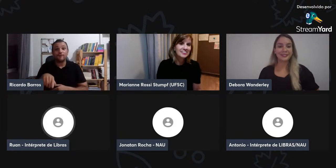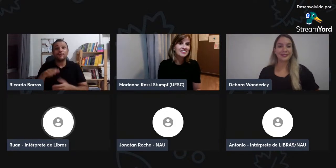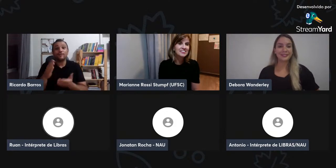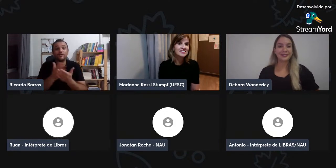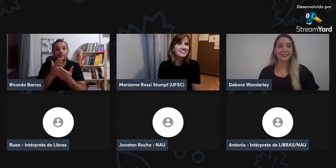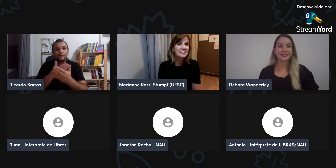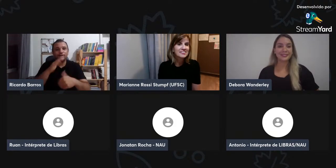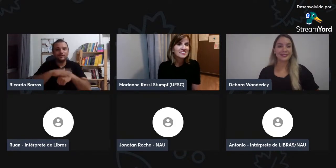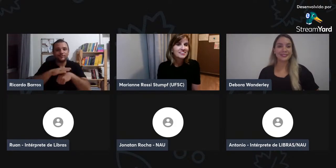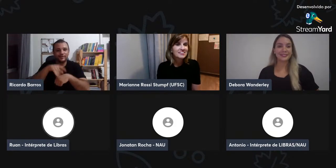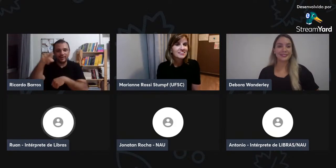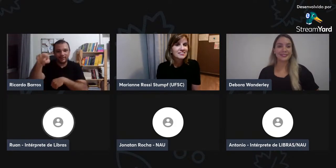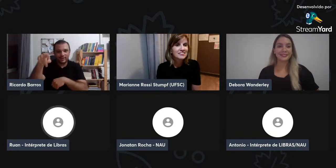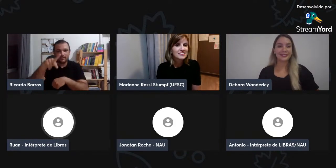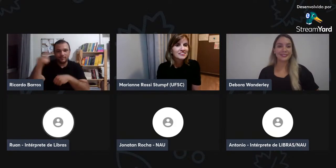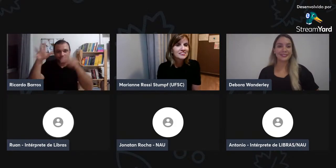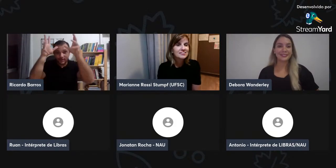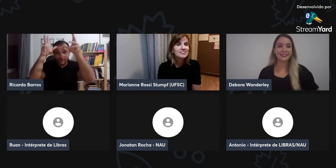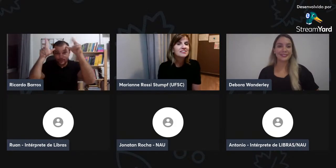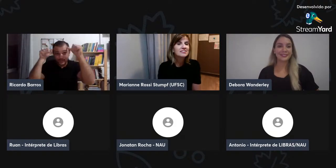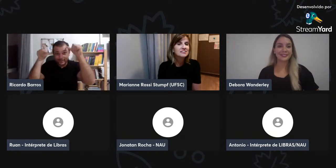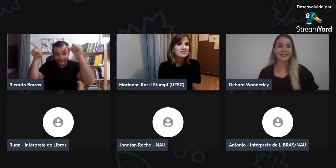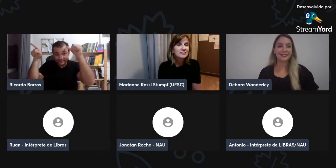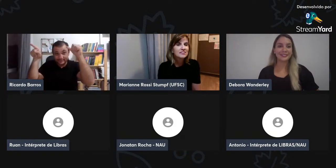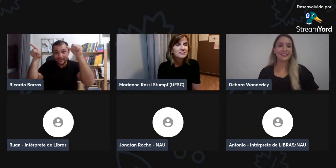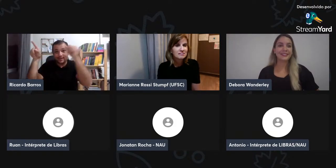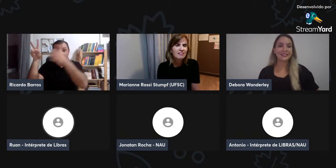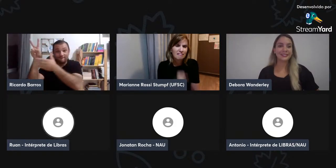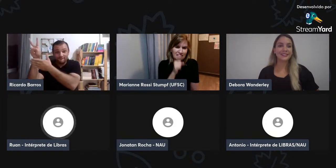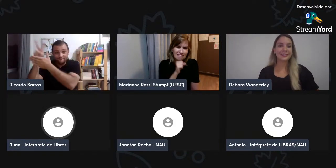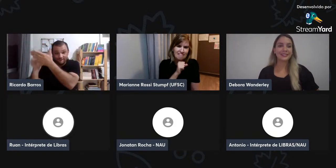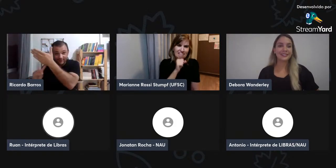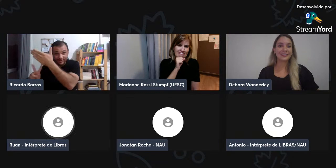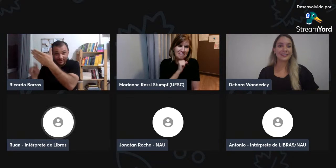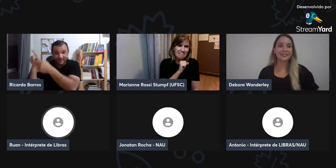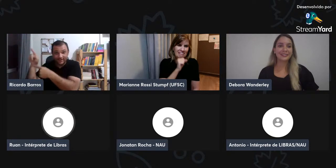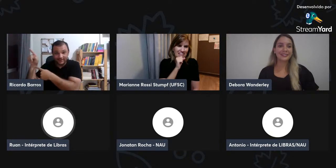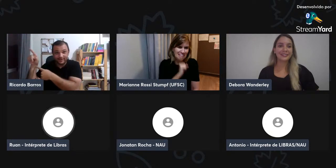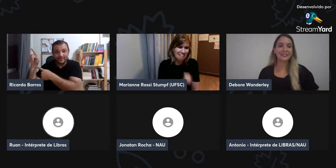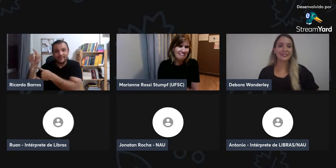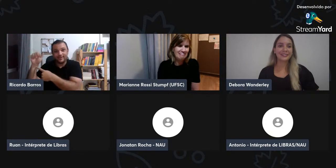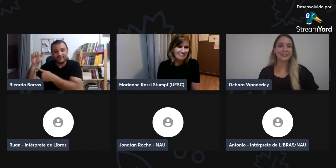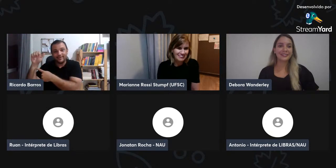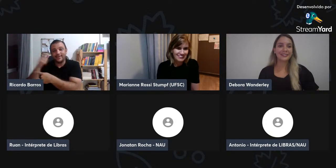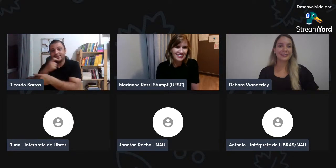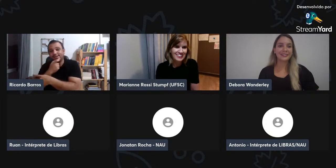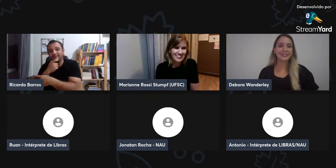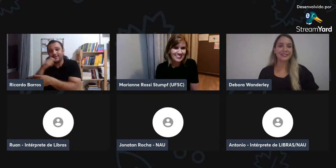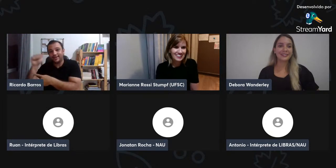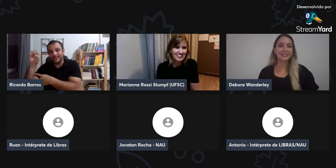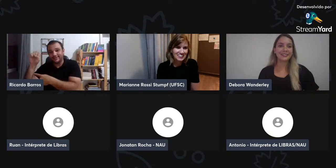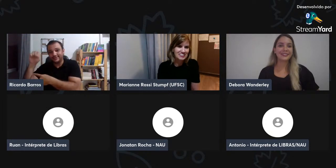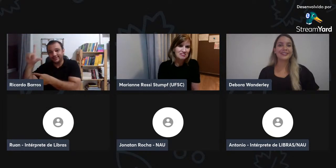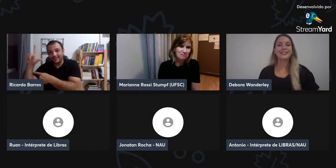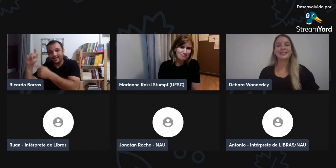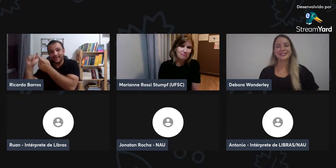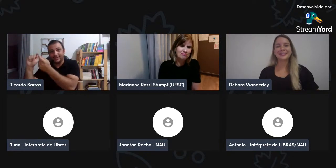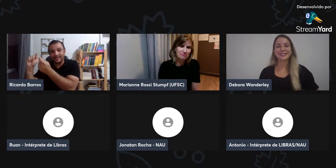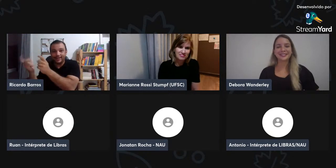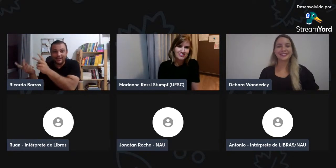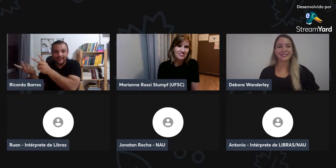experiência com o sign writing, a professora Mariane, muito antiga,